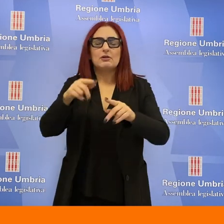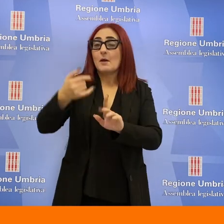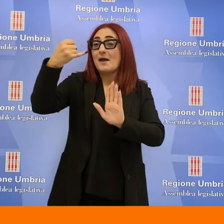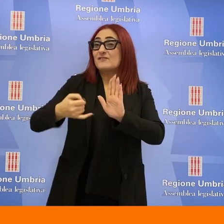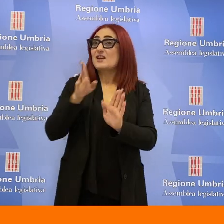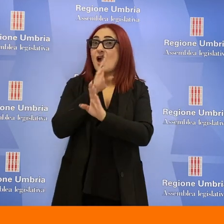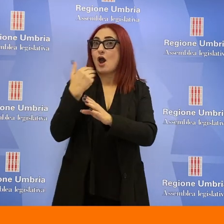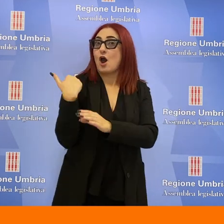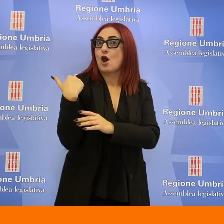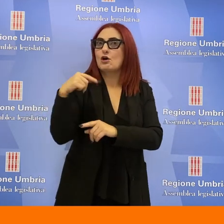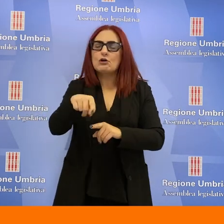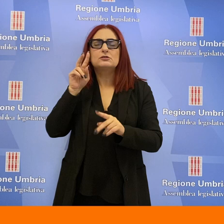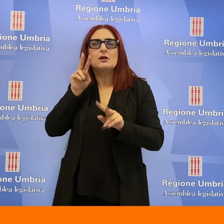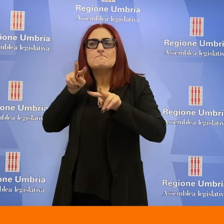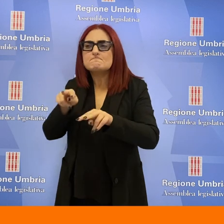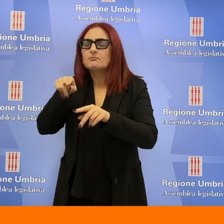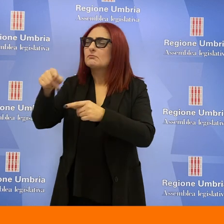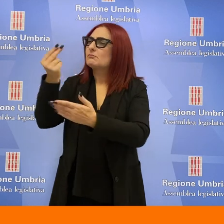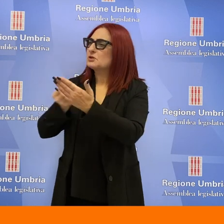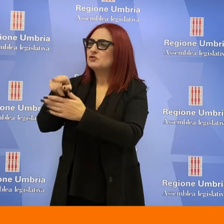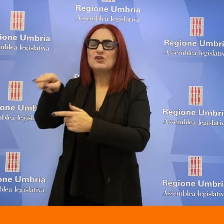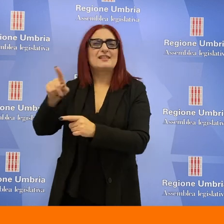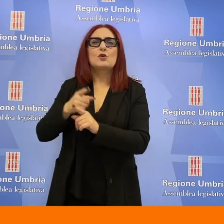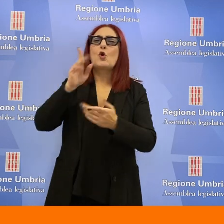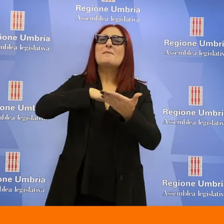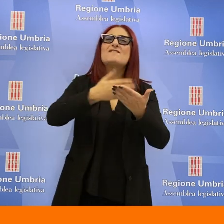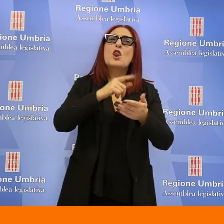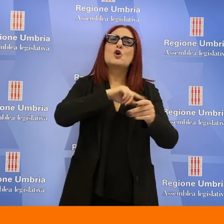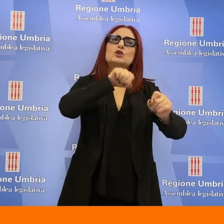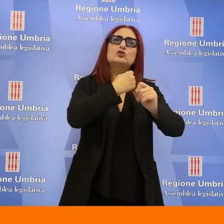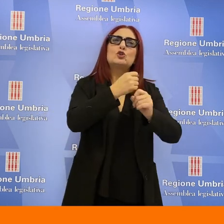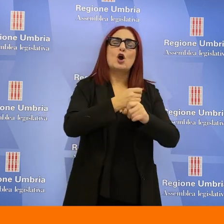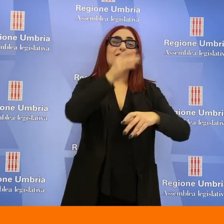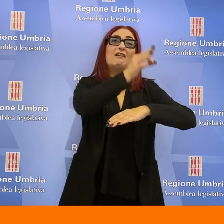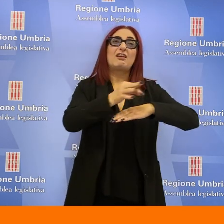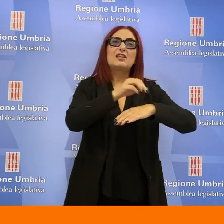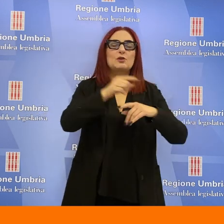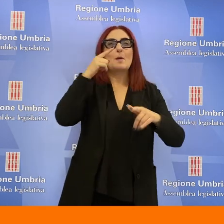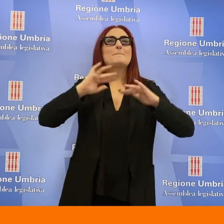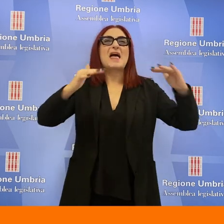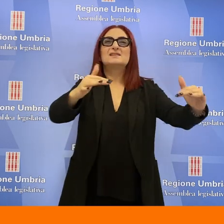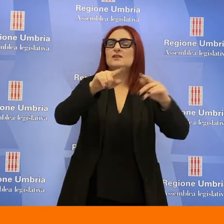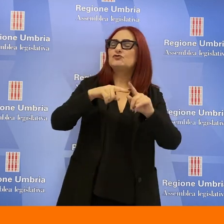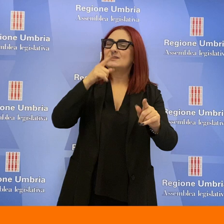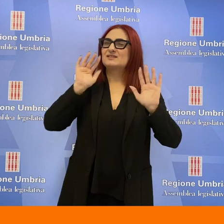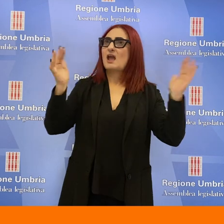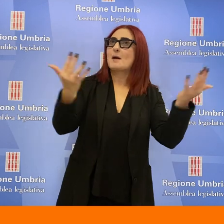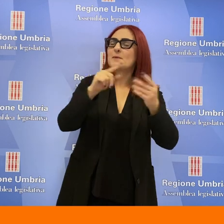-istruttoria lo aveva ritenuto non compatibile con i valori storico-architettonici e paesaggistici oggetto di